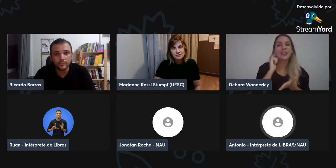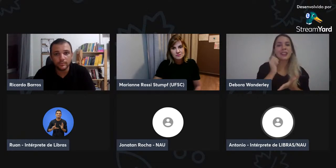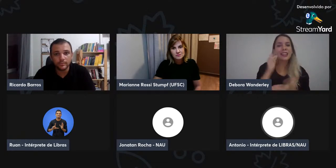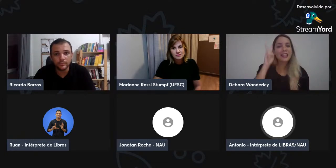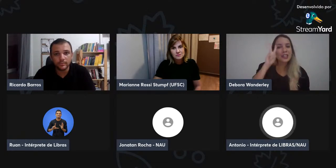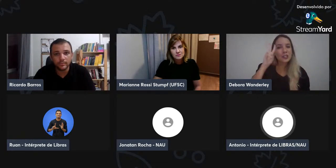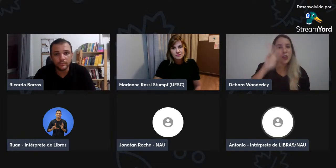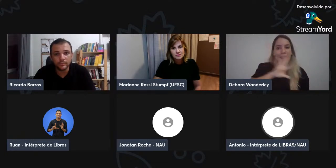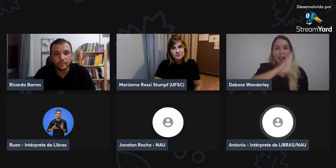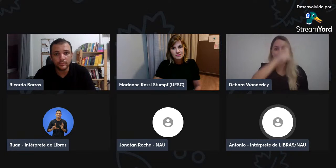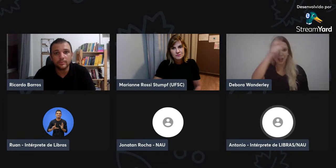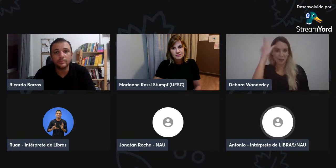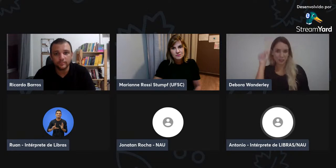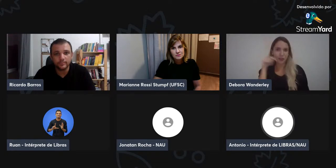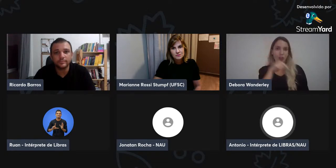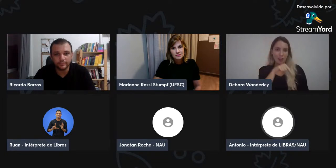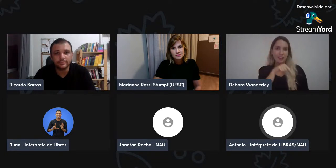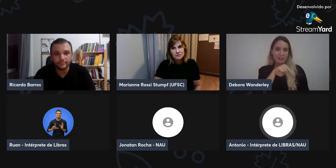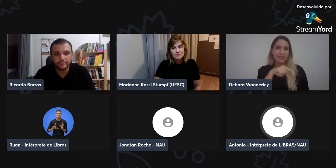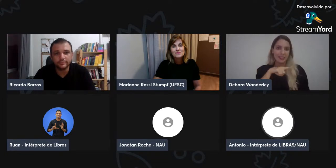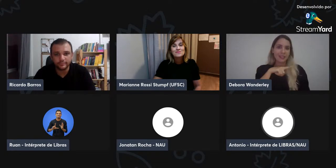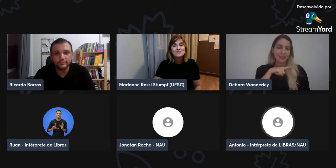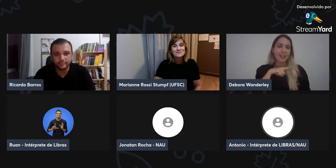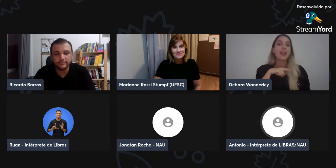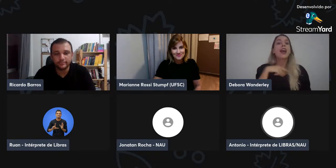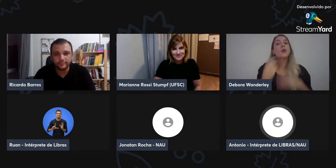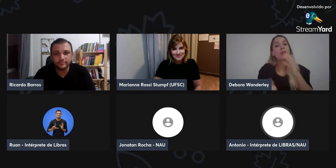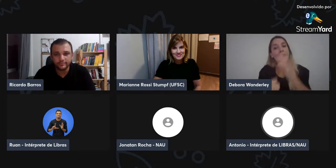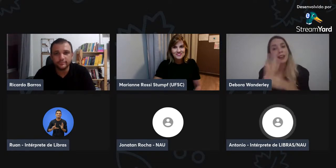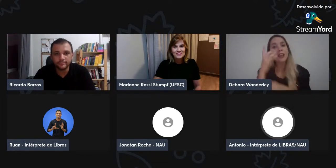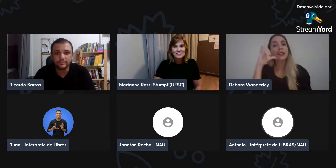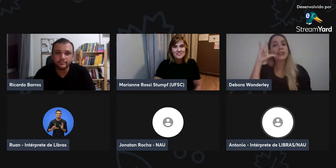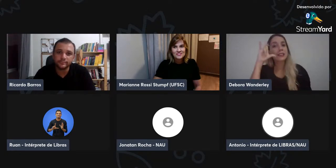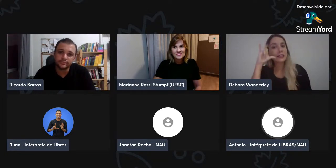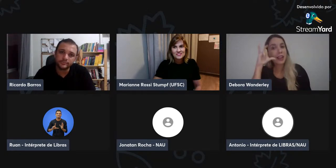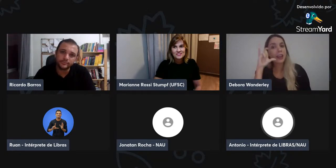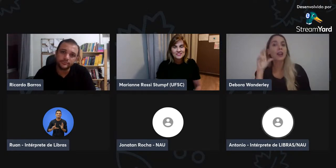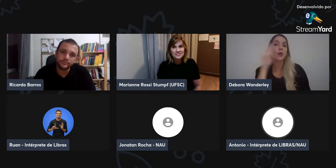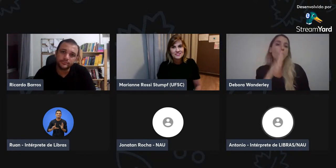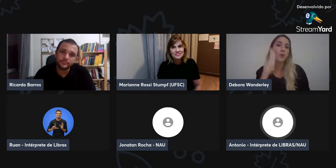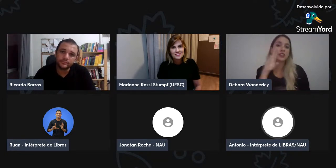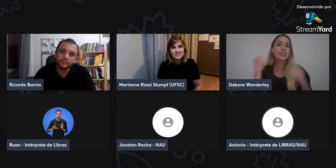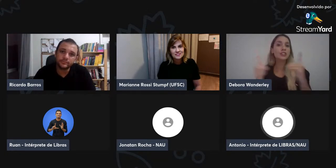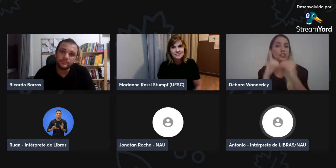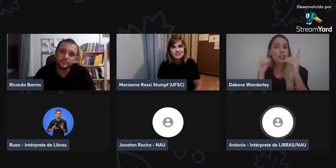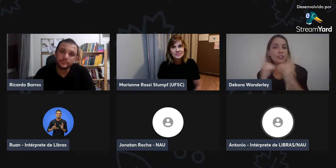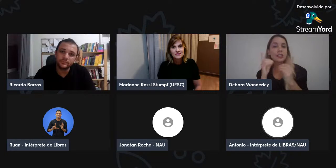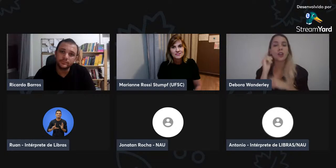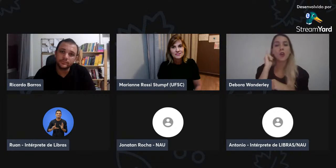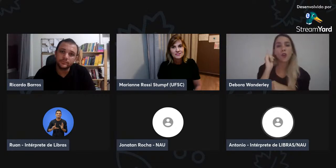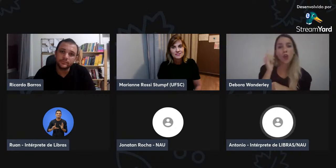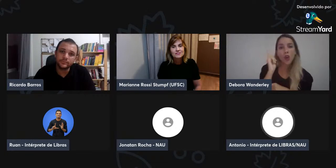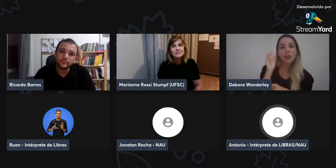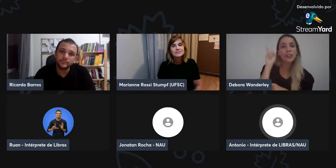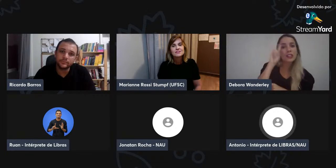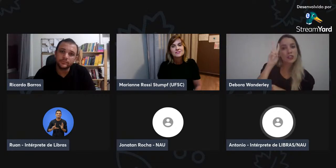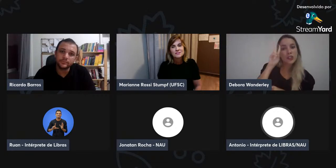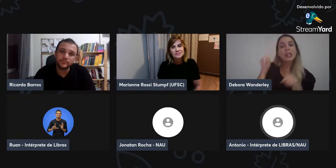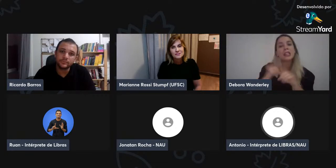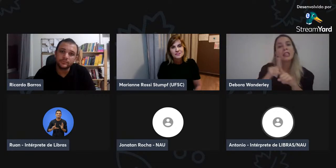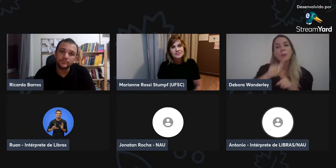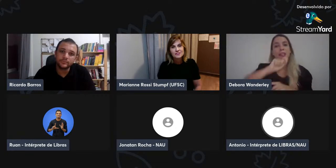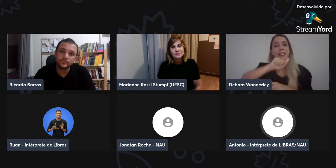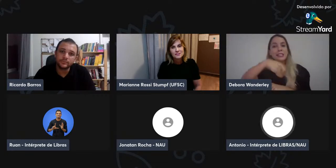organizam através, organizam fazendo o contexto da literatura, faz uma criação de material